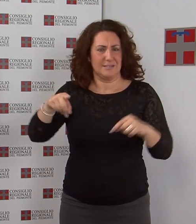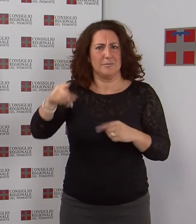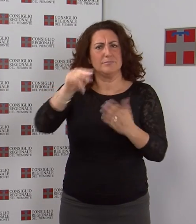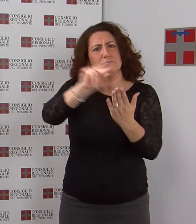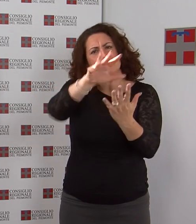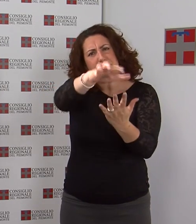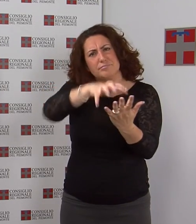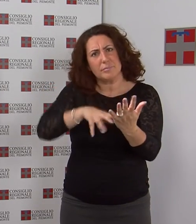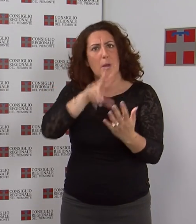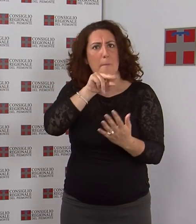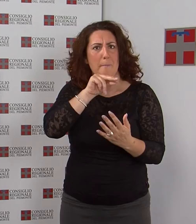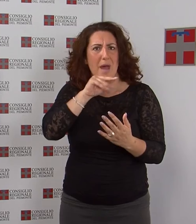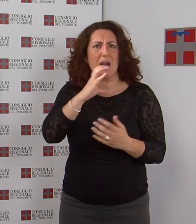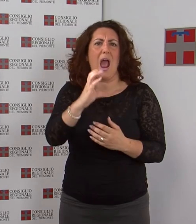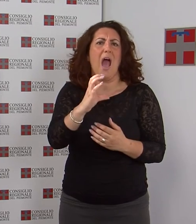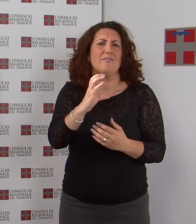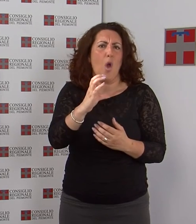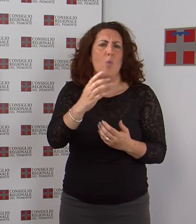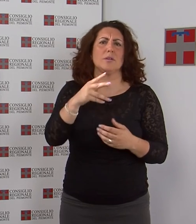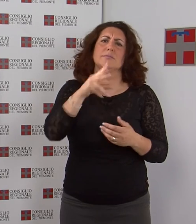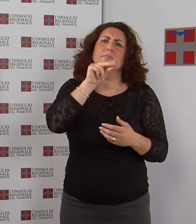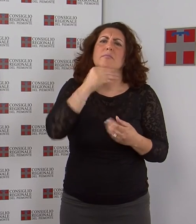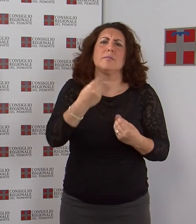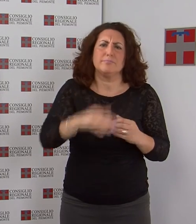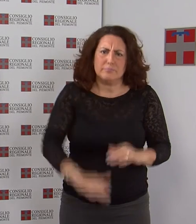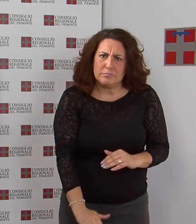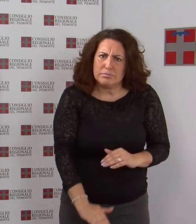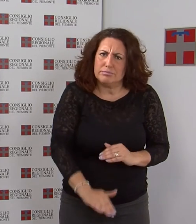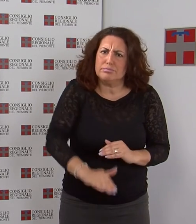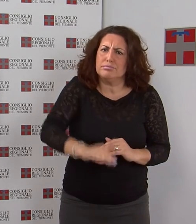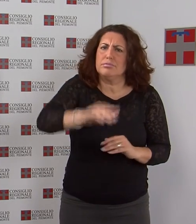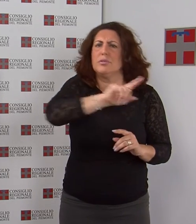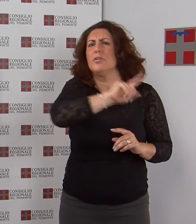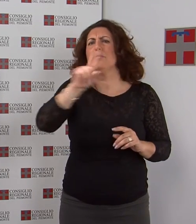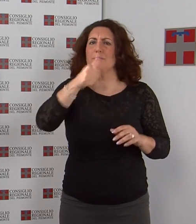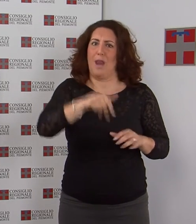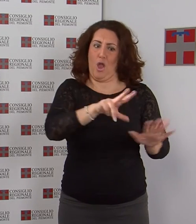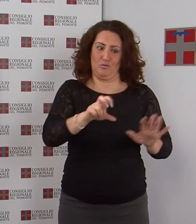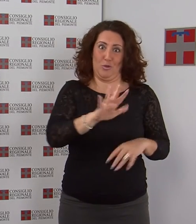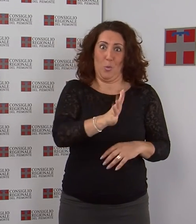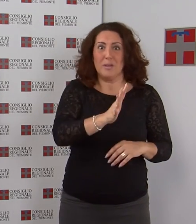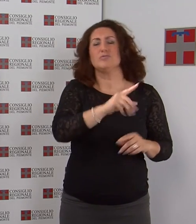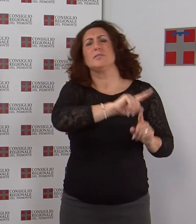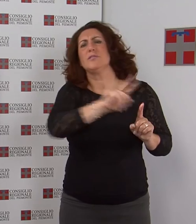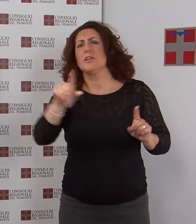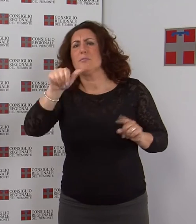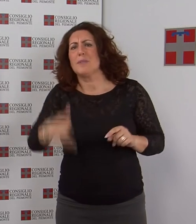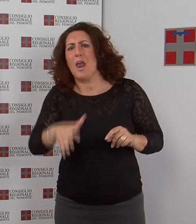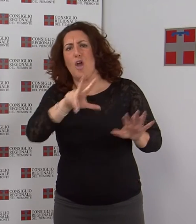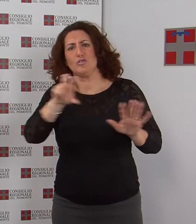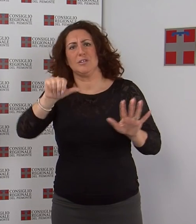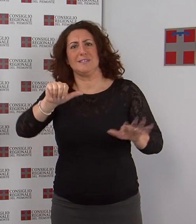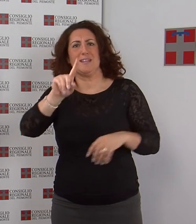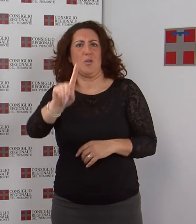cavur che partono dalla fanciullezza 1815 sino agli ultimi giorni di vita nel 1861 il lavoro di